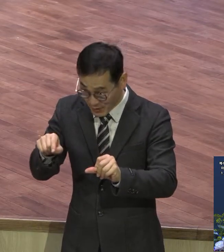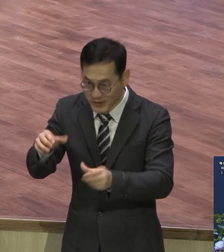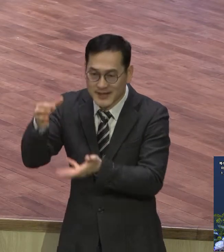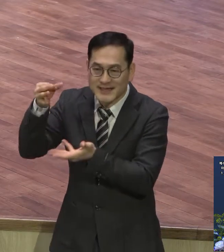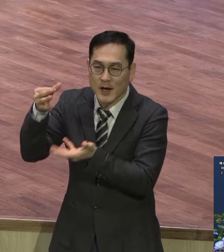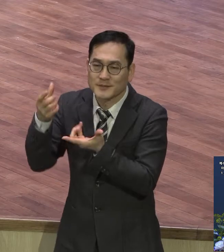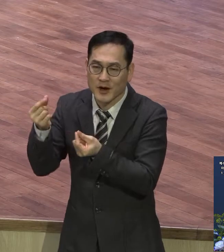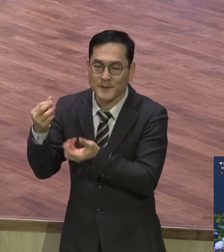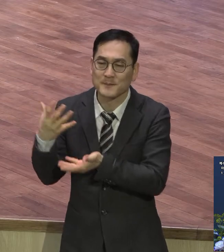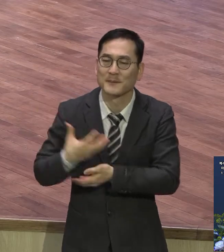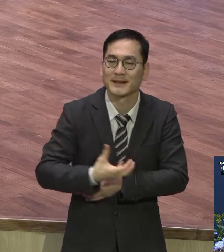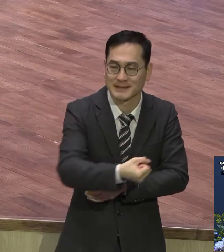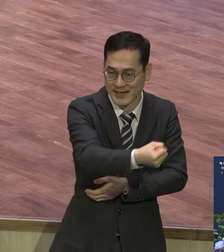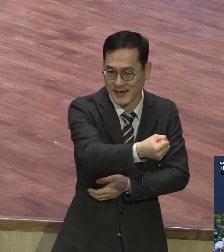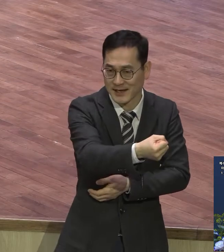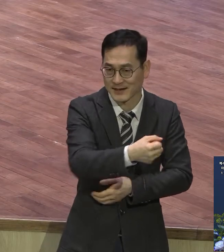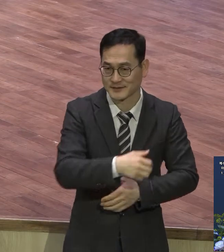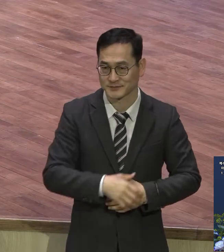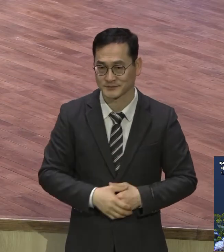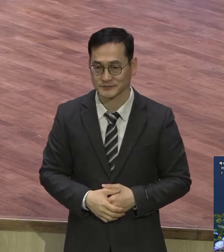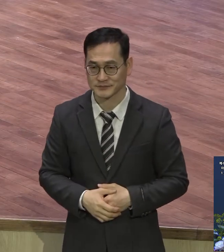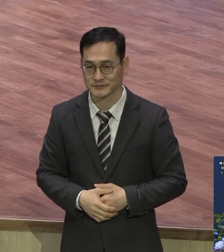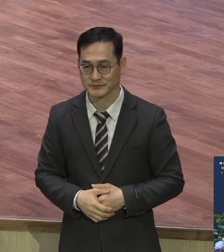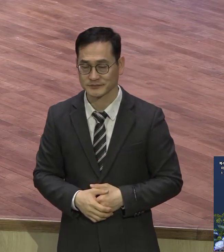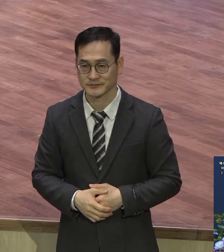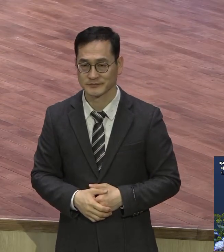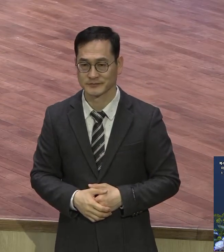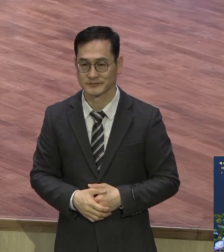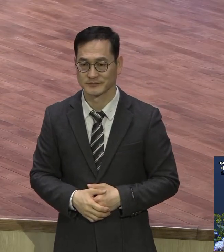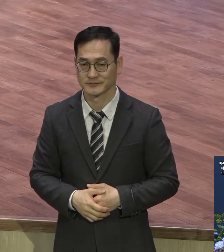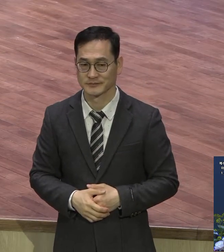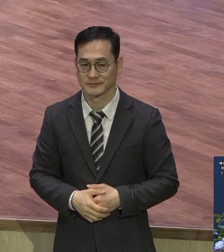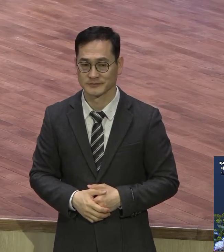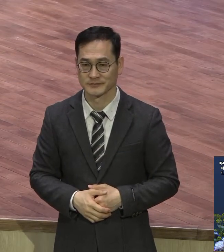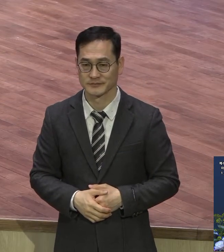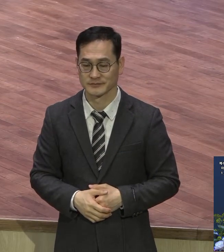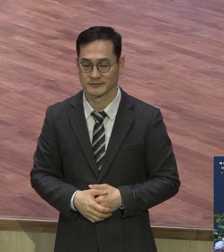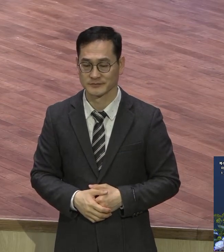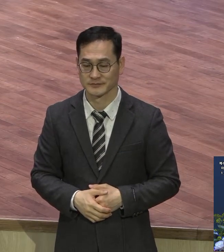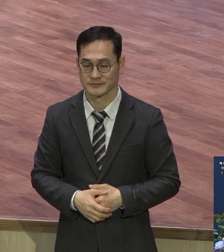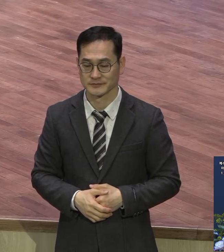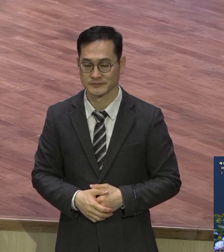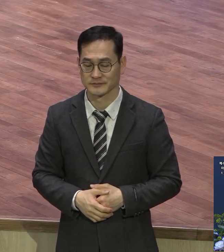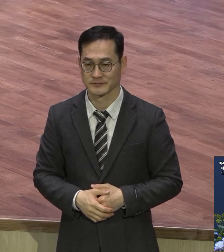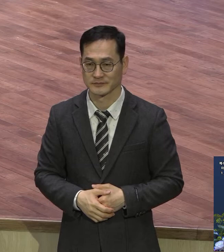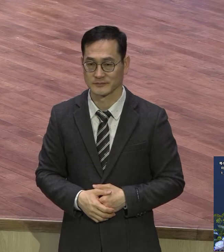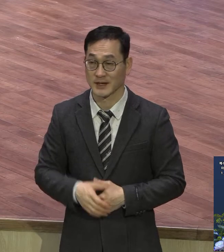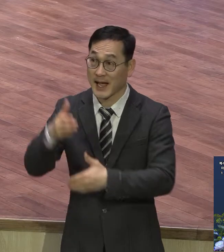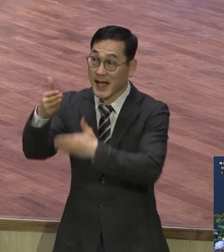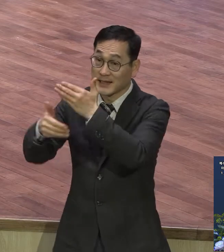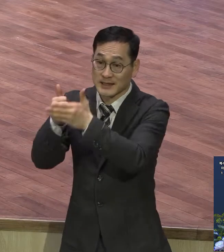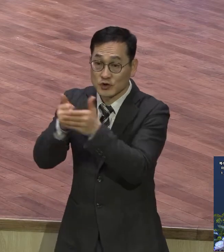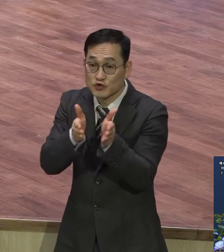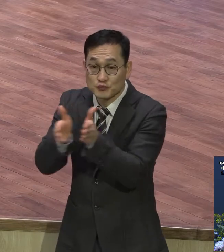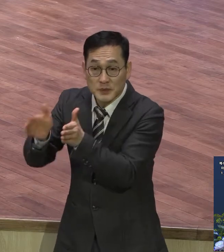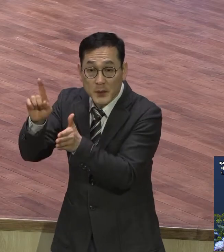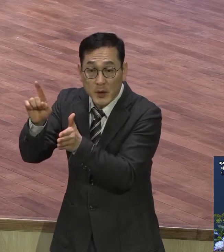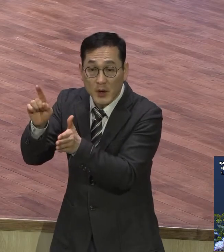온유한 자는 궁극적으로 하나님께서 예배해 놓으시무요 새하늘과 새 땅 이걸